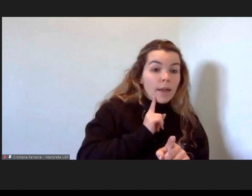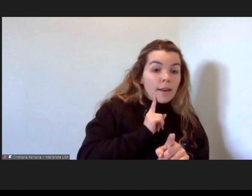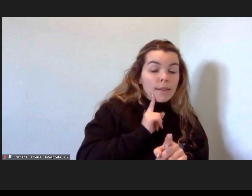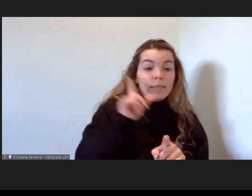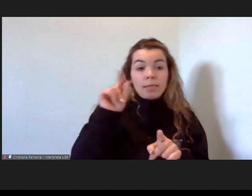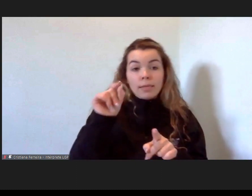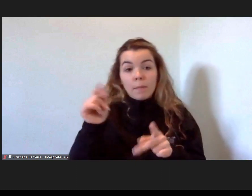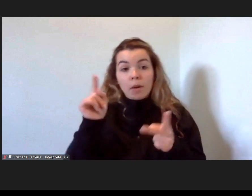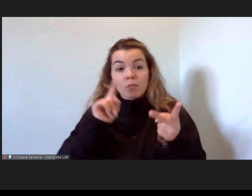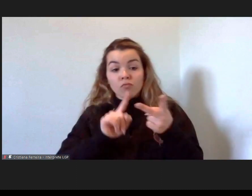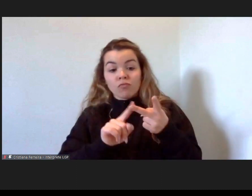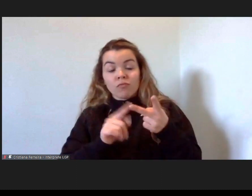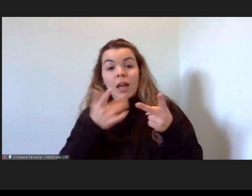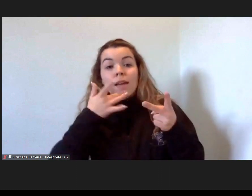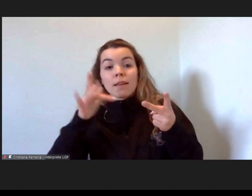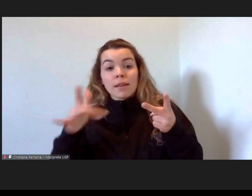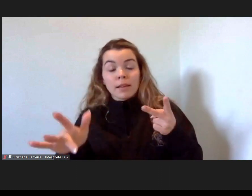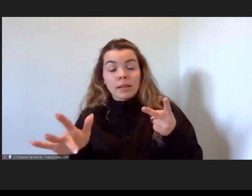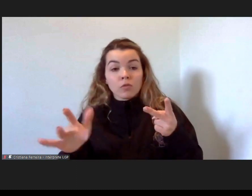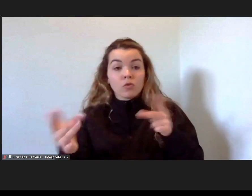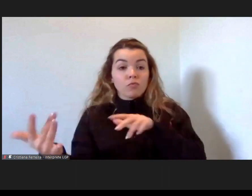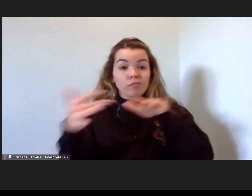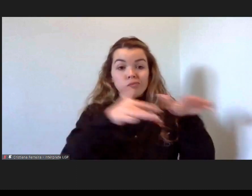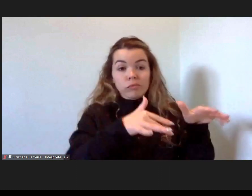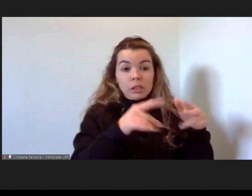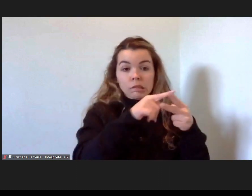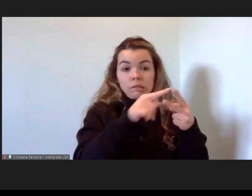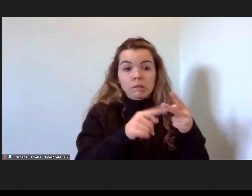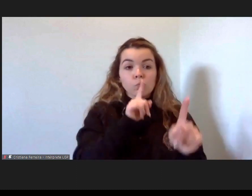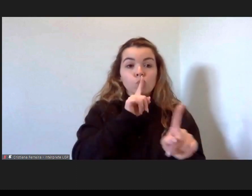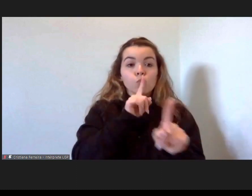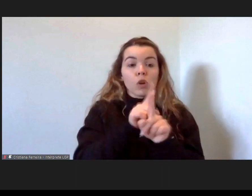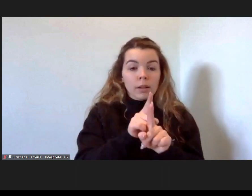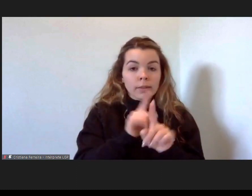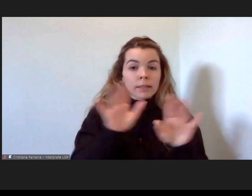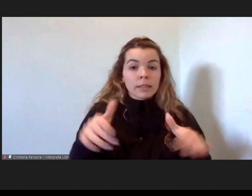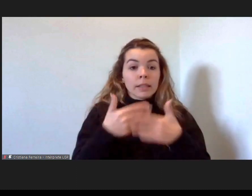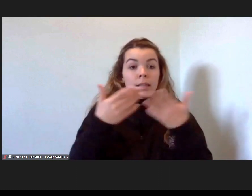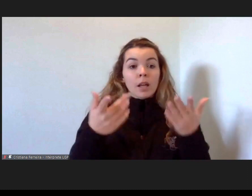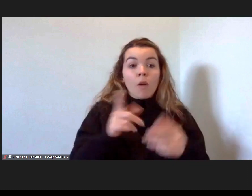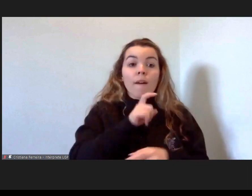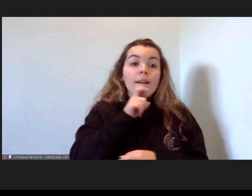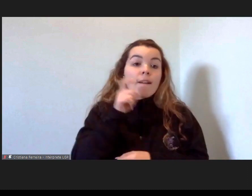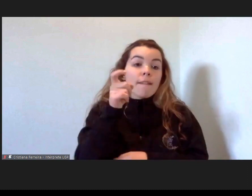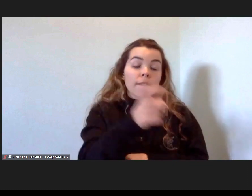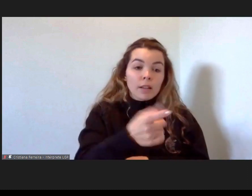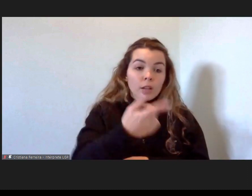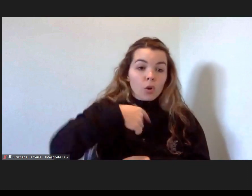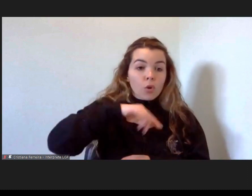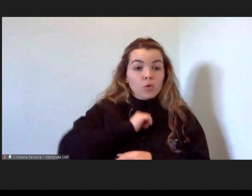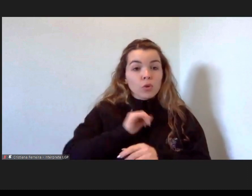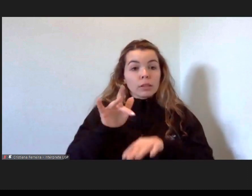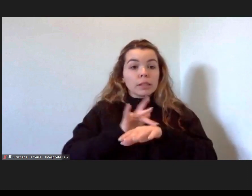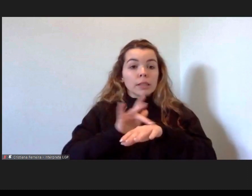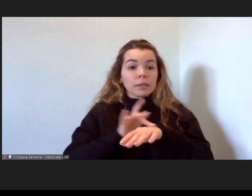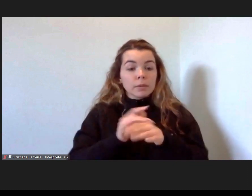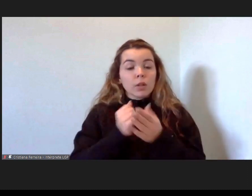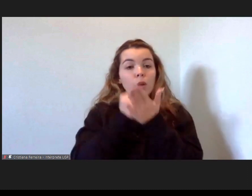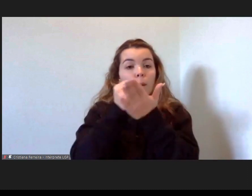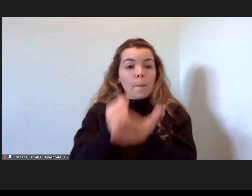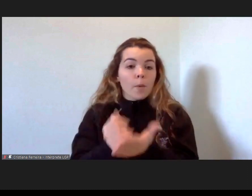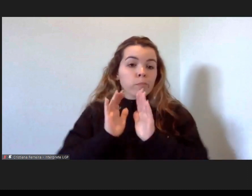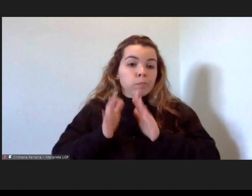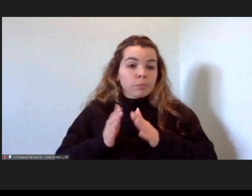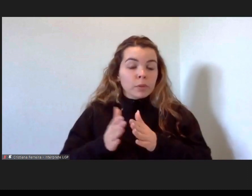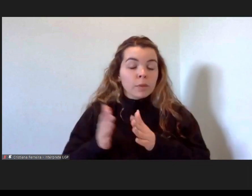realmente nos põe em alerta e nos sensibiliza para esse apoio. Por outro lado,